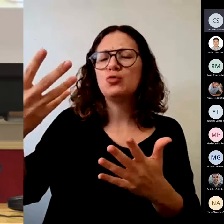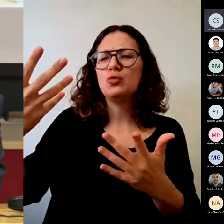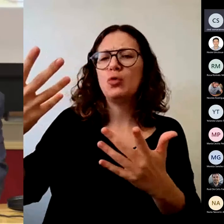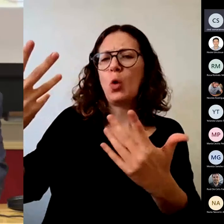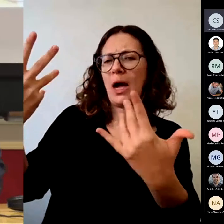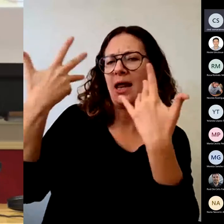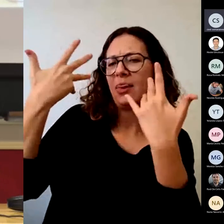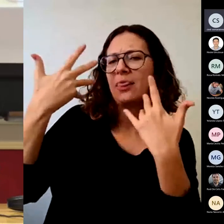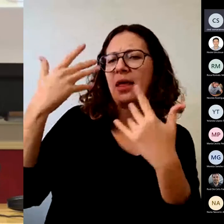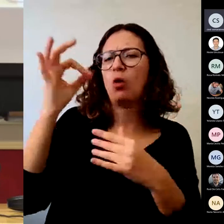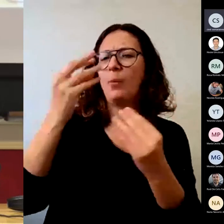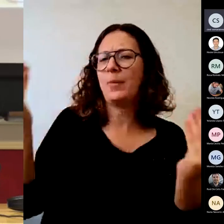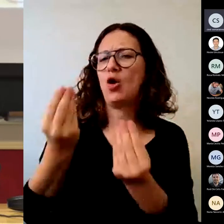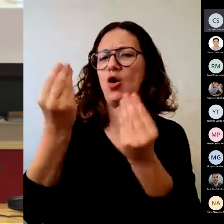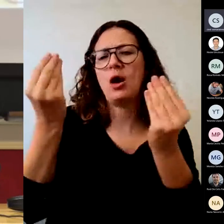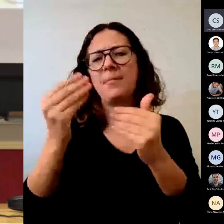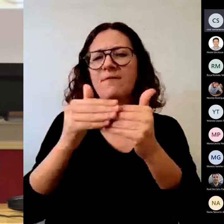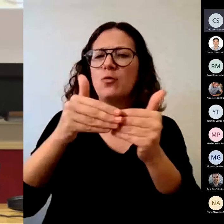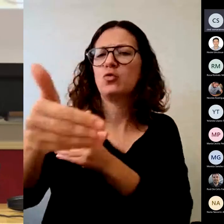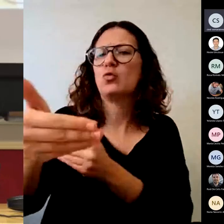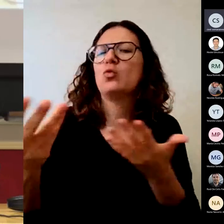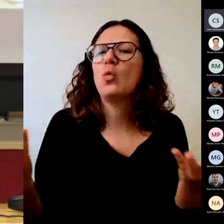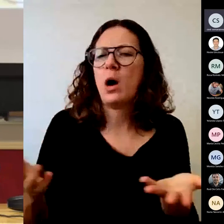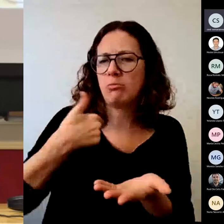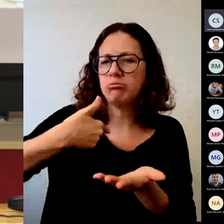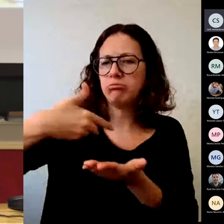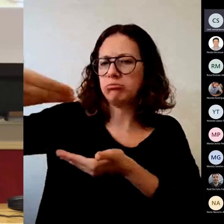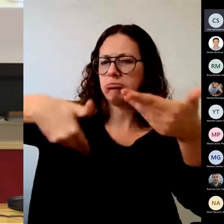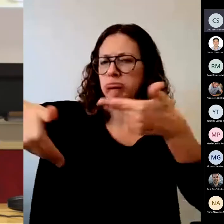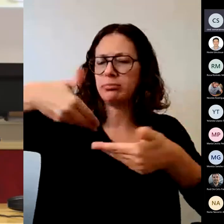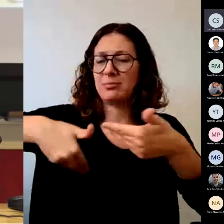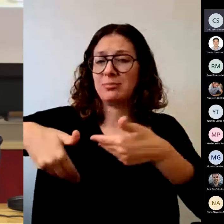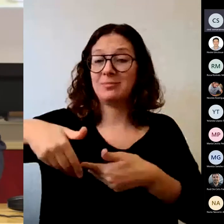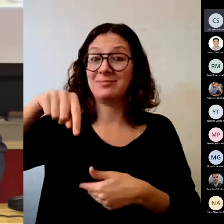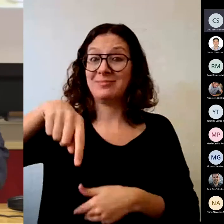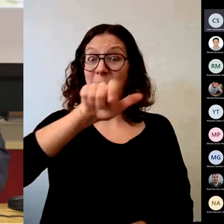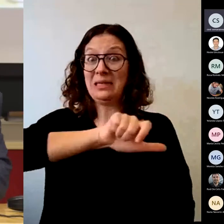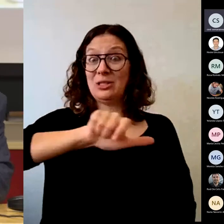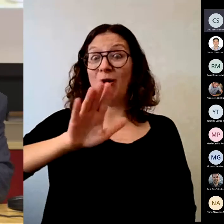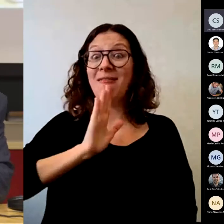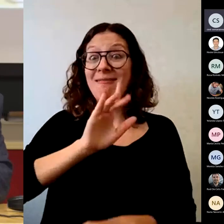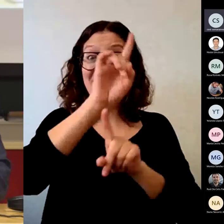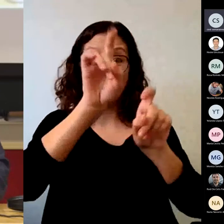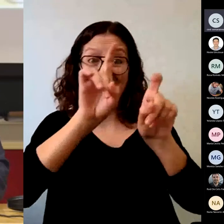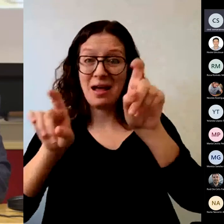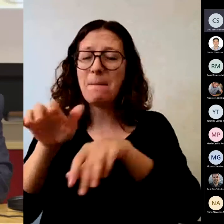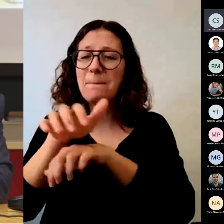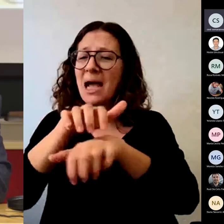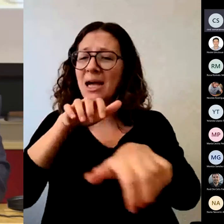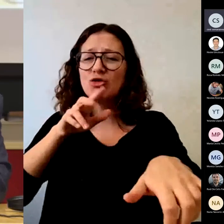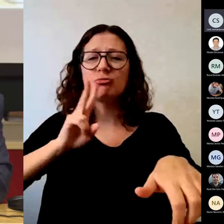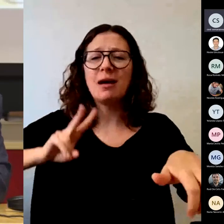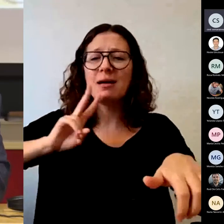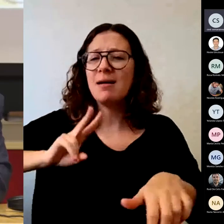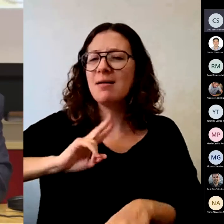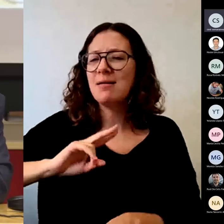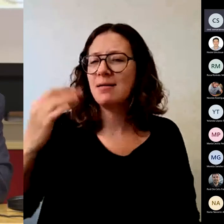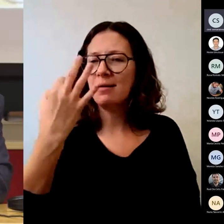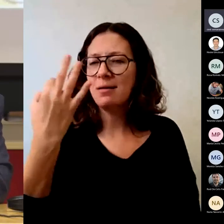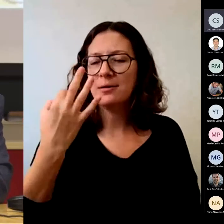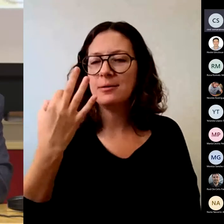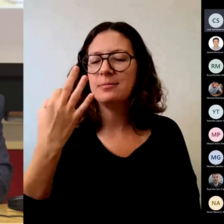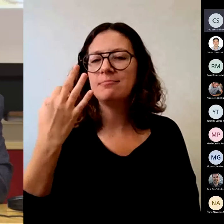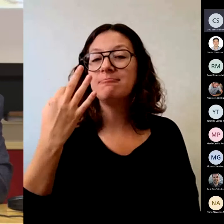el futuro. Y aquí la mayoría de las personas encuestadas lo que nos dijeron es que habían visto